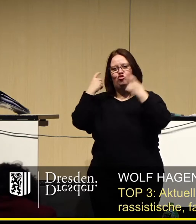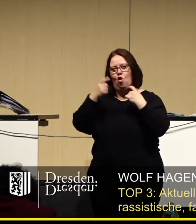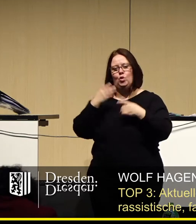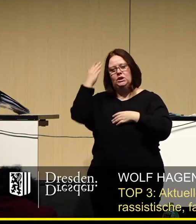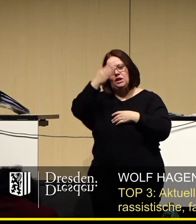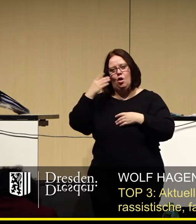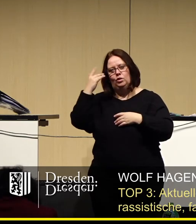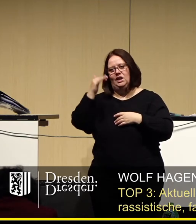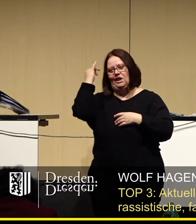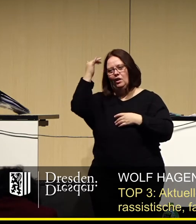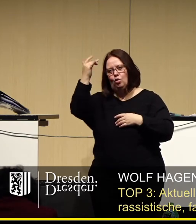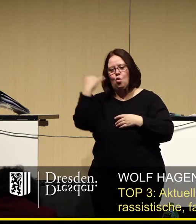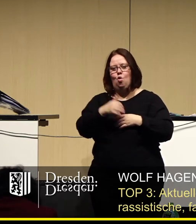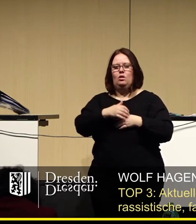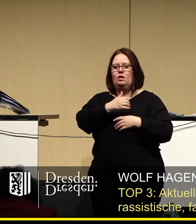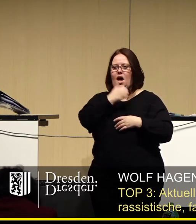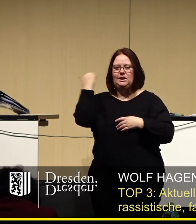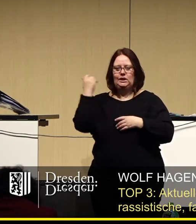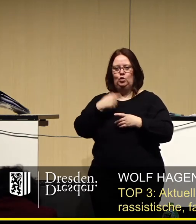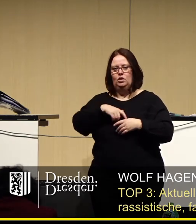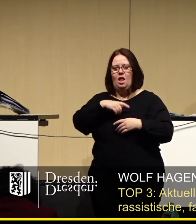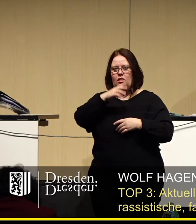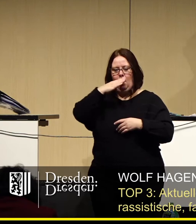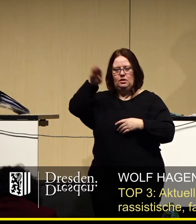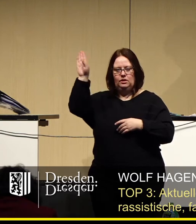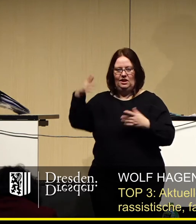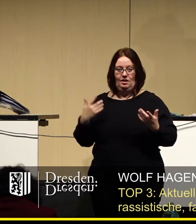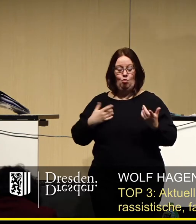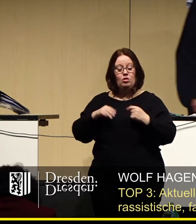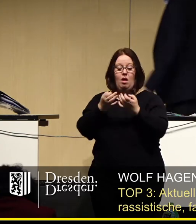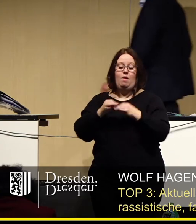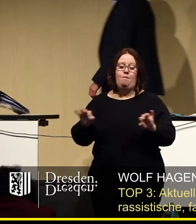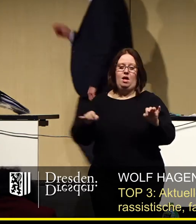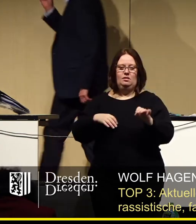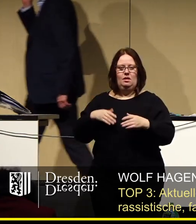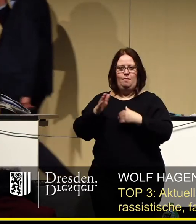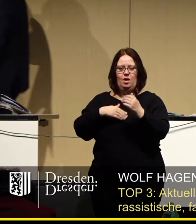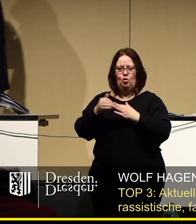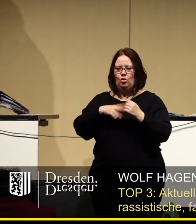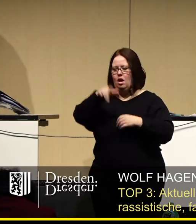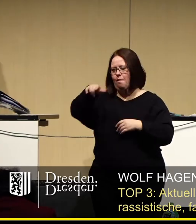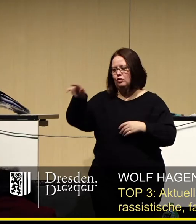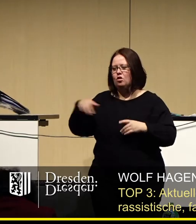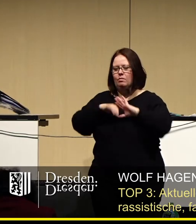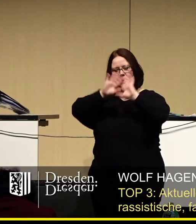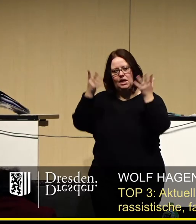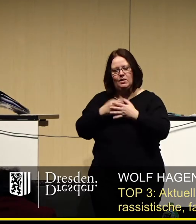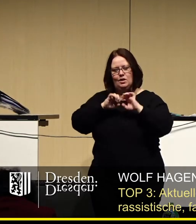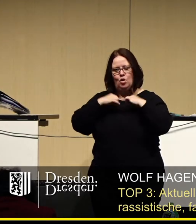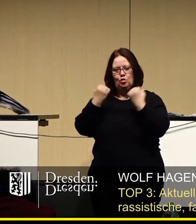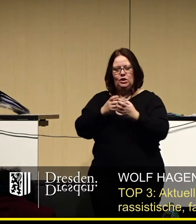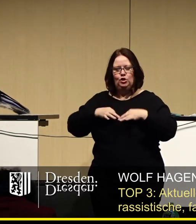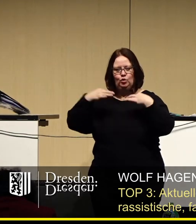oder Ideologen, Rassist und Nazi. Dieses Vorgehen ist die beste Methode, um Personen, die gerade mit der Gesamtsituation